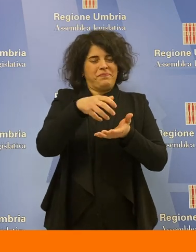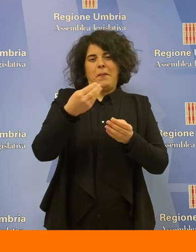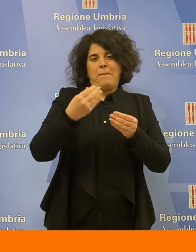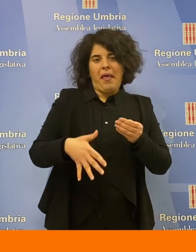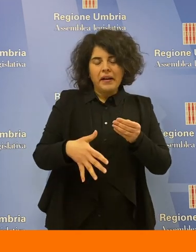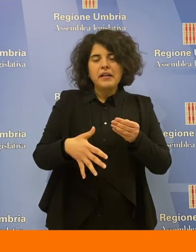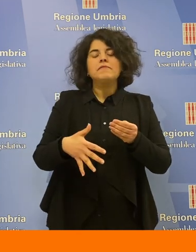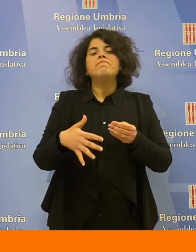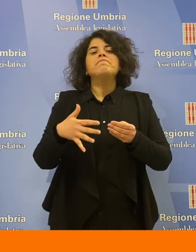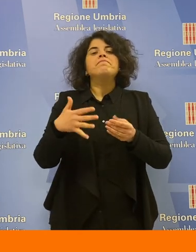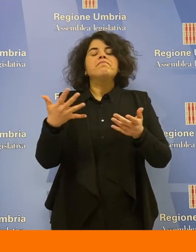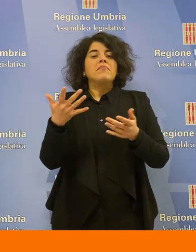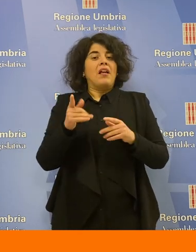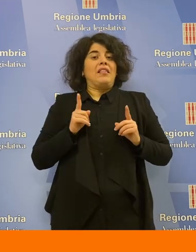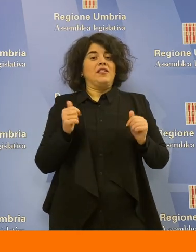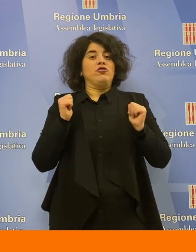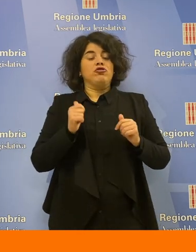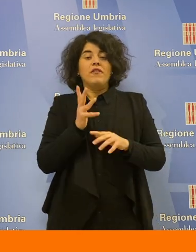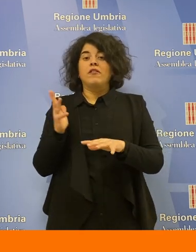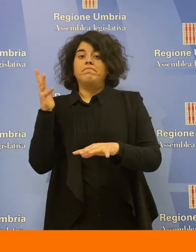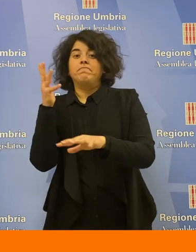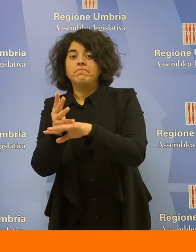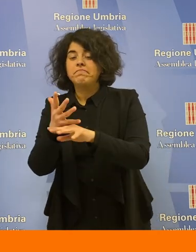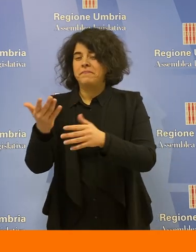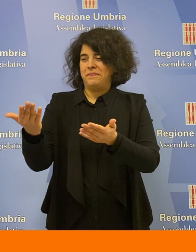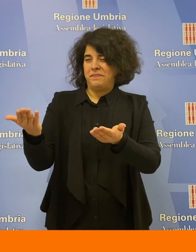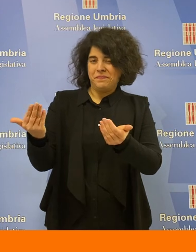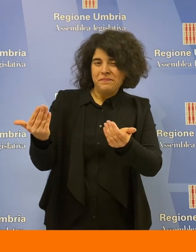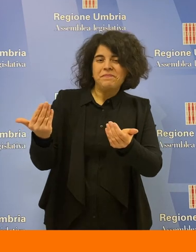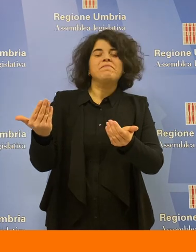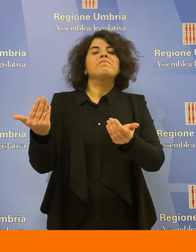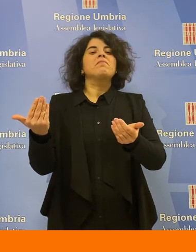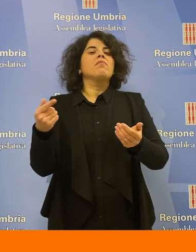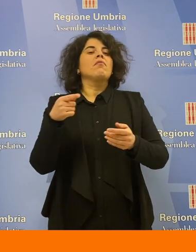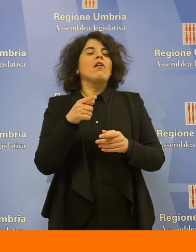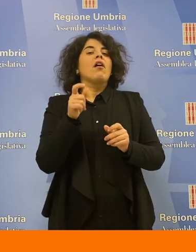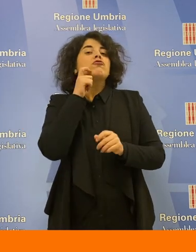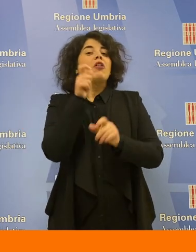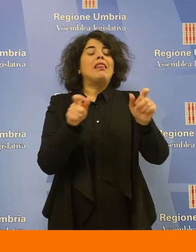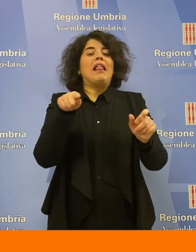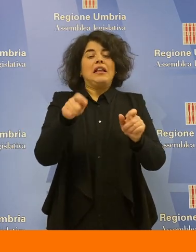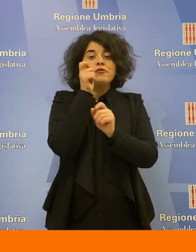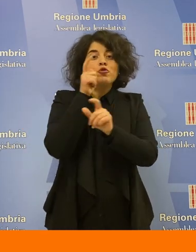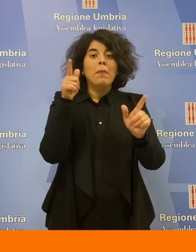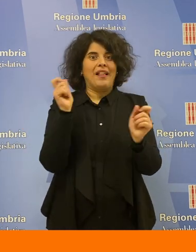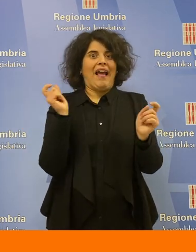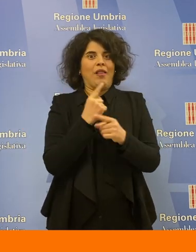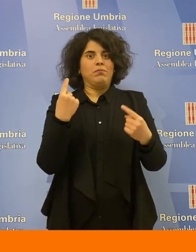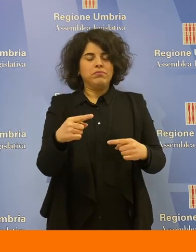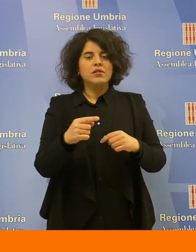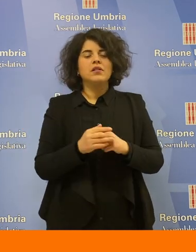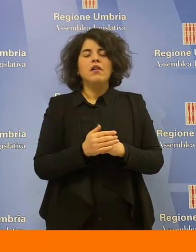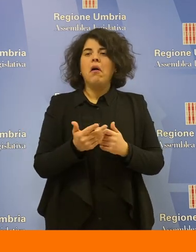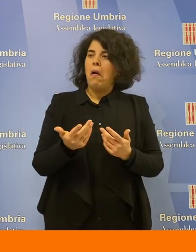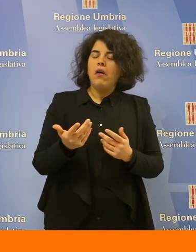pratiche. E devo dire che i cittadini restano stupiti del fatto che il servizio sia gratuito. È un merito per